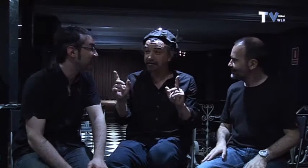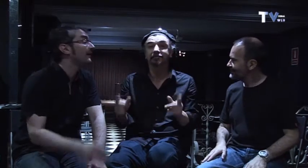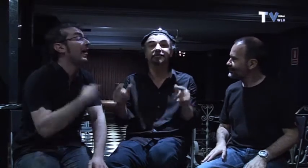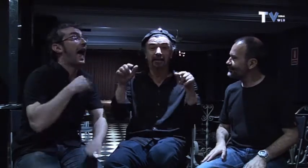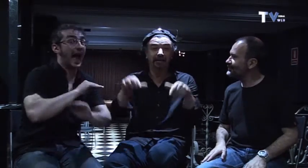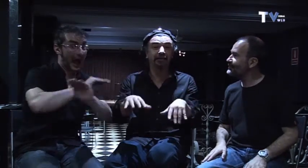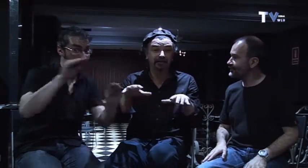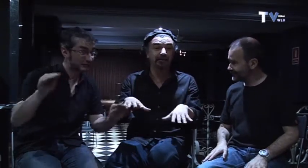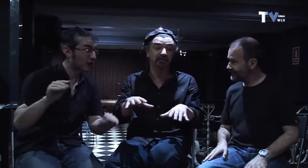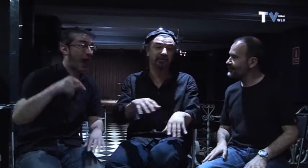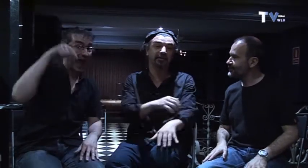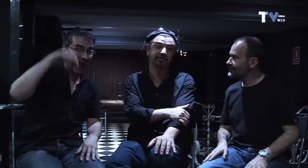que aquí tenéis vuestra casa